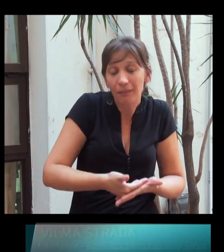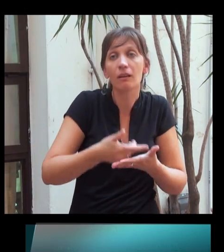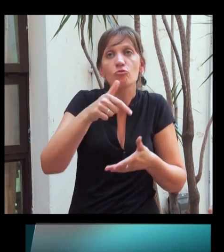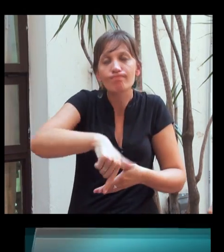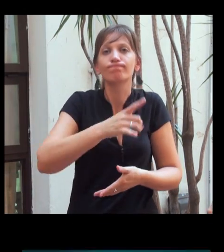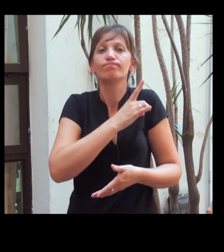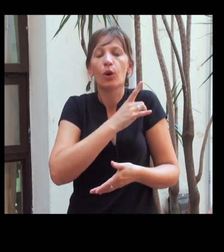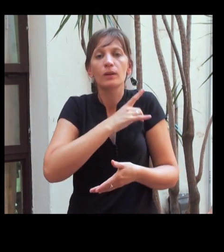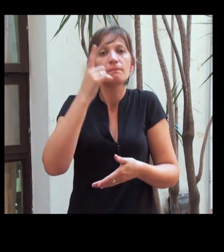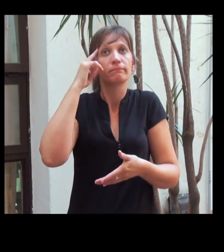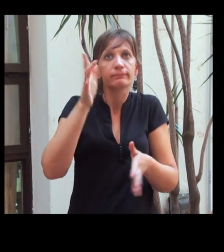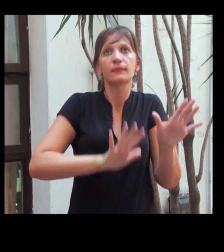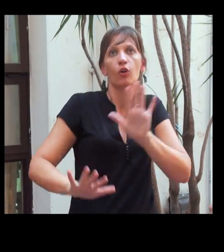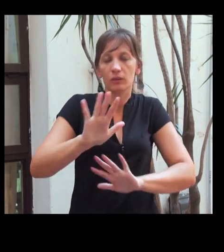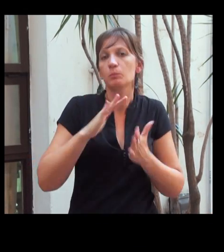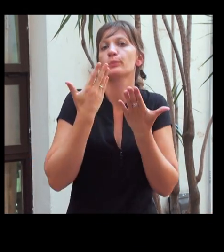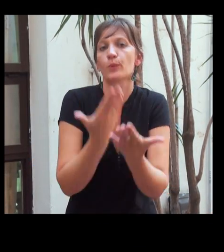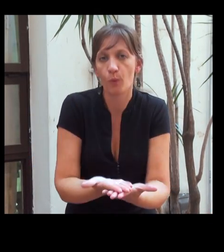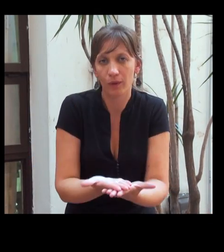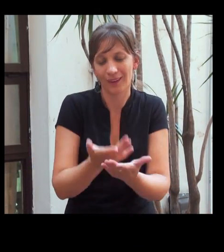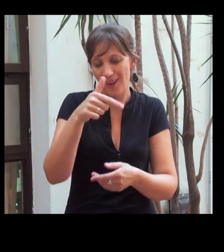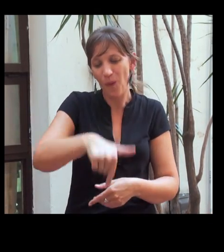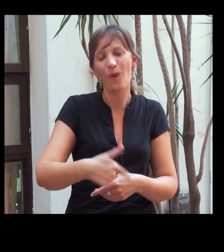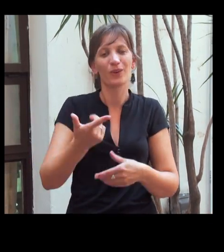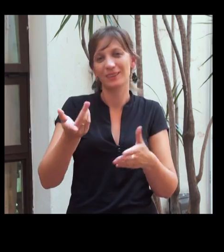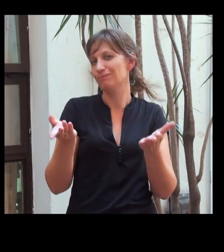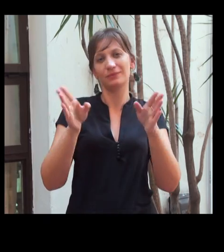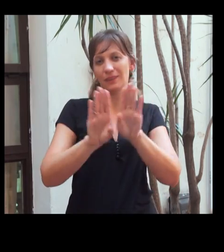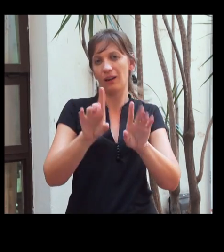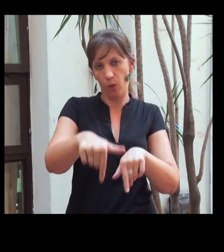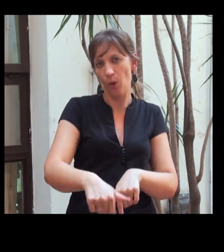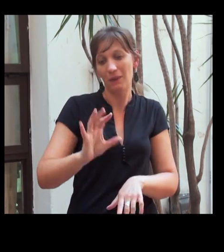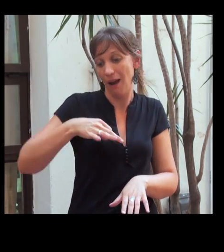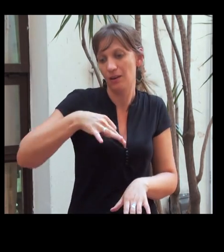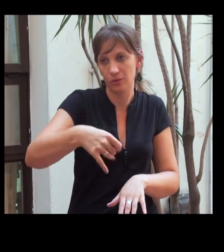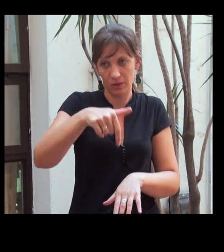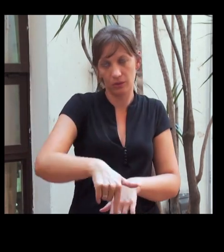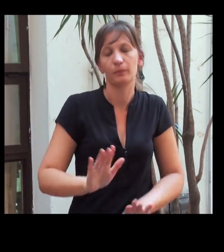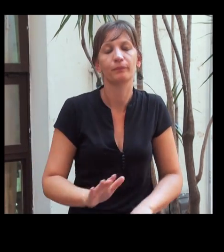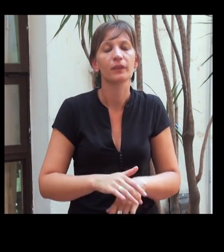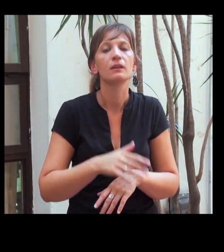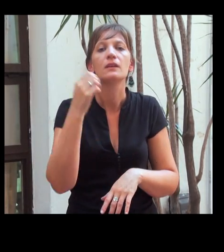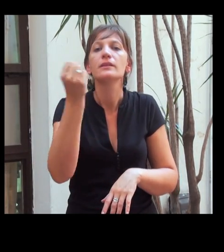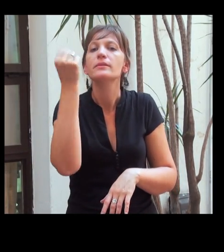la facultad este curso que, bueno, hoy tenemos el cierre de lo que teníamos previsto para este año.